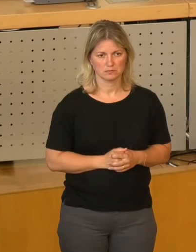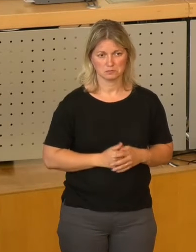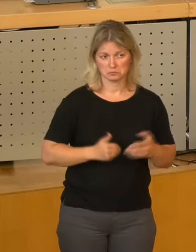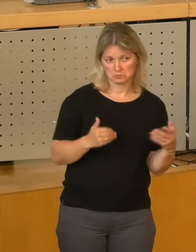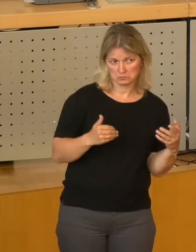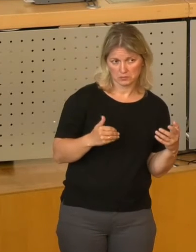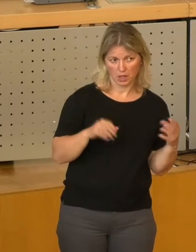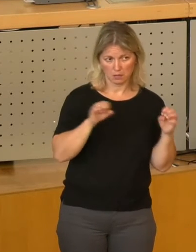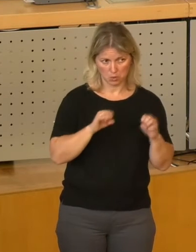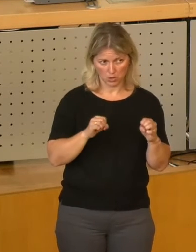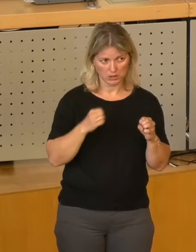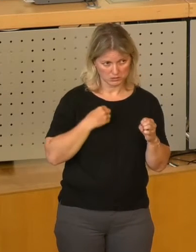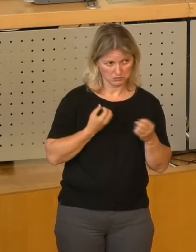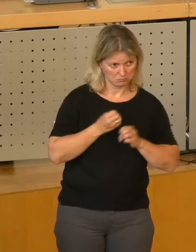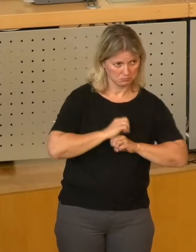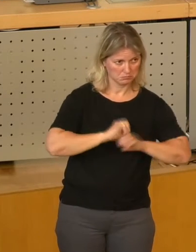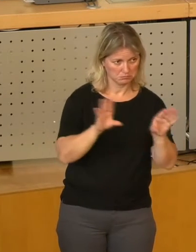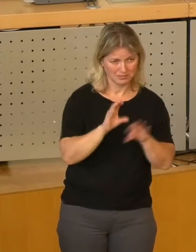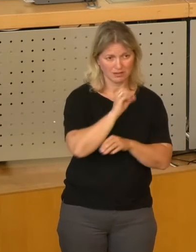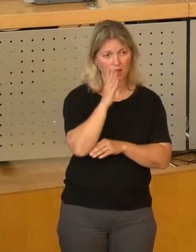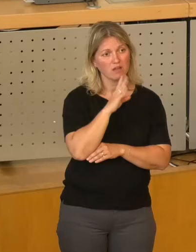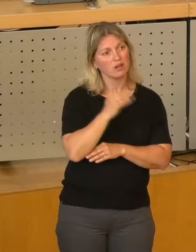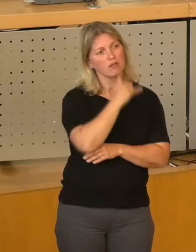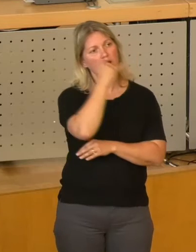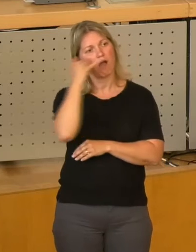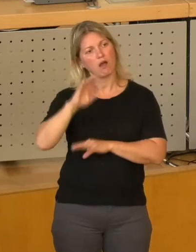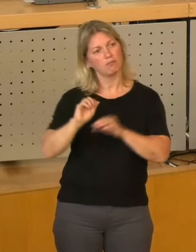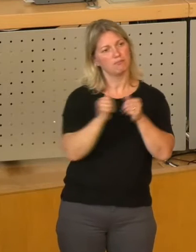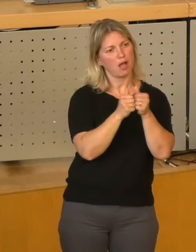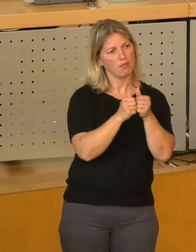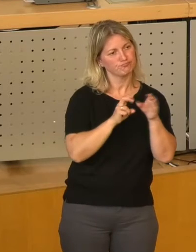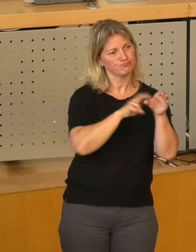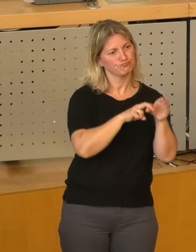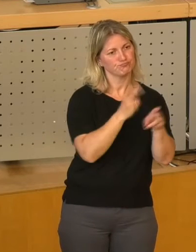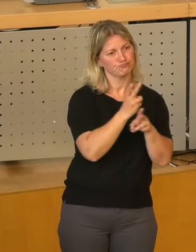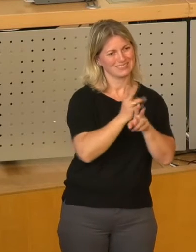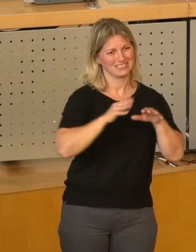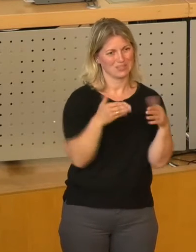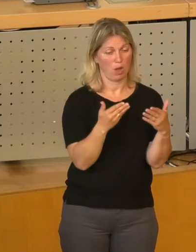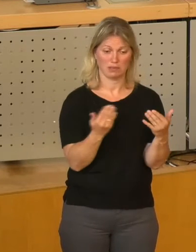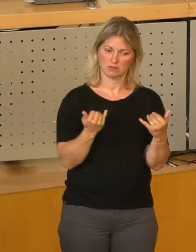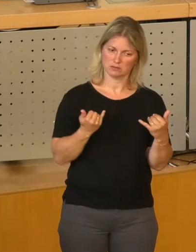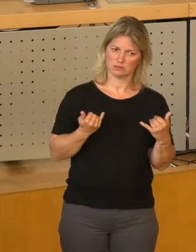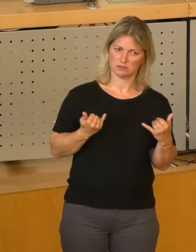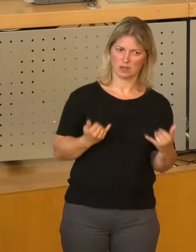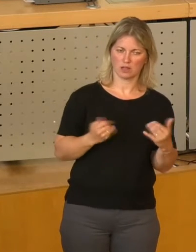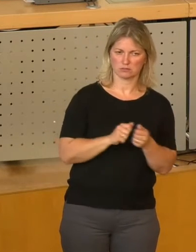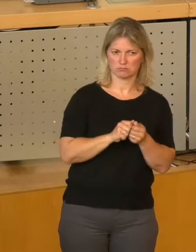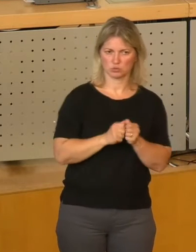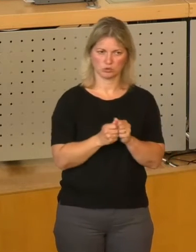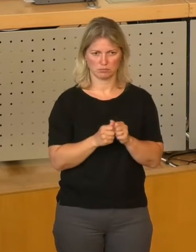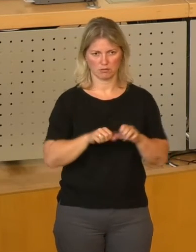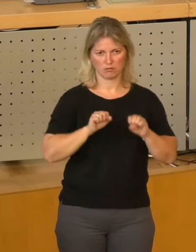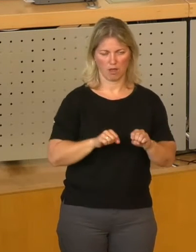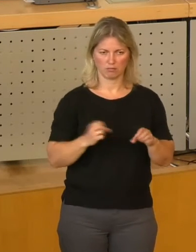verdeutlichen, dass es vernünftig war, über viele Jahre das zu tun. Jetzt ist die Zeit gekommen, ein Stück weit